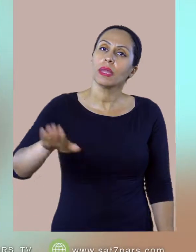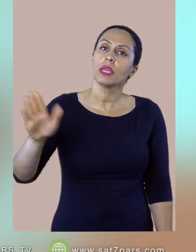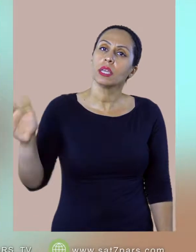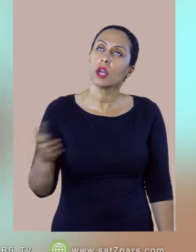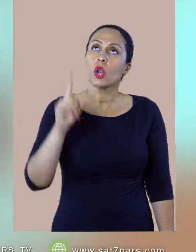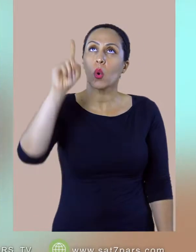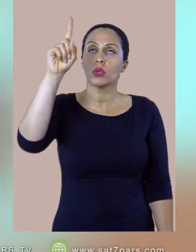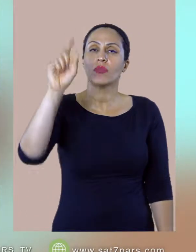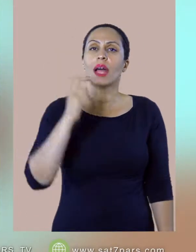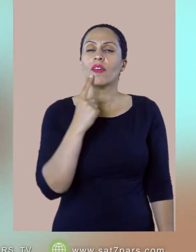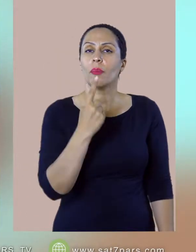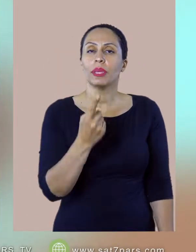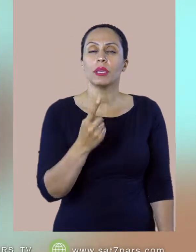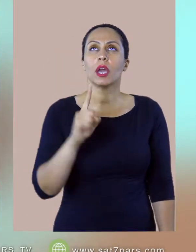من مال تو هم آقا من اومدم